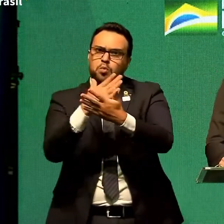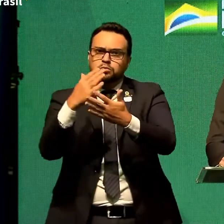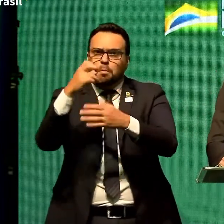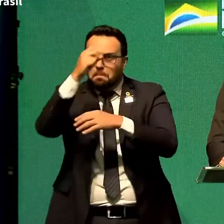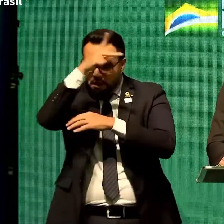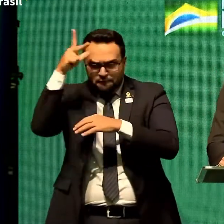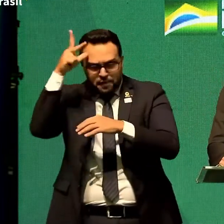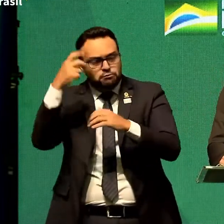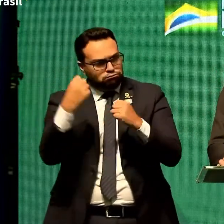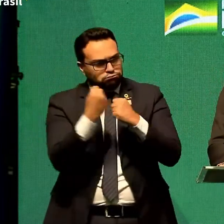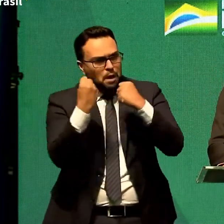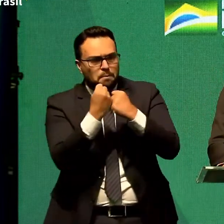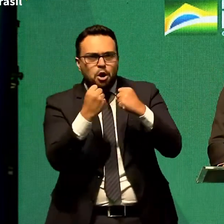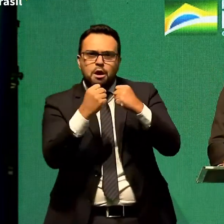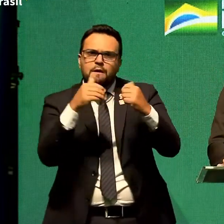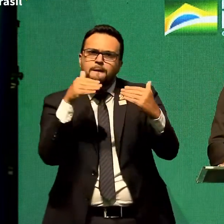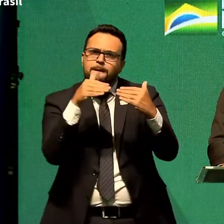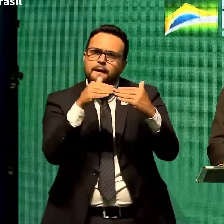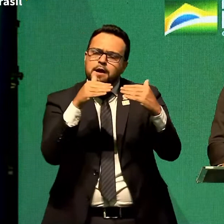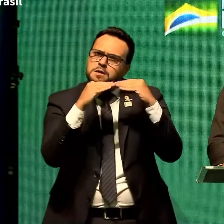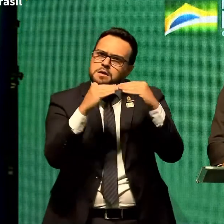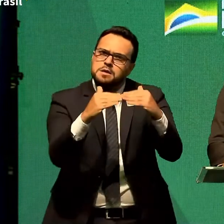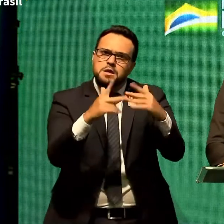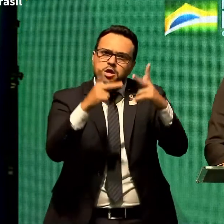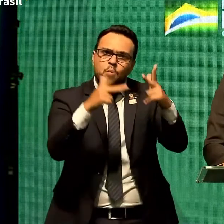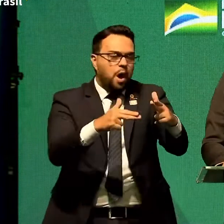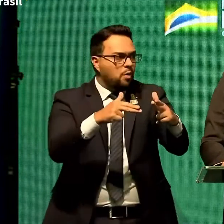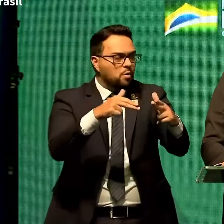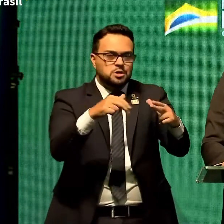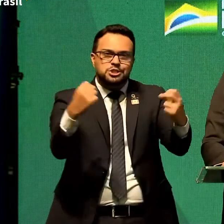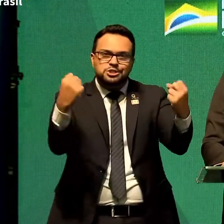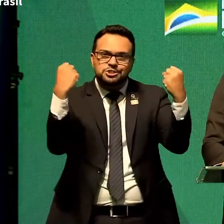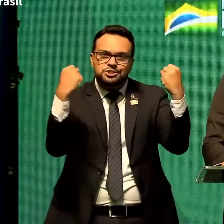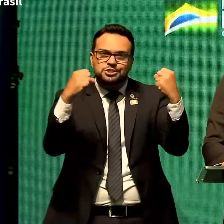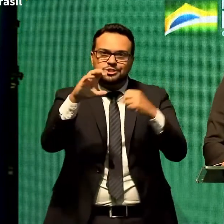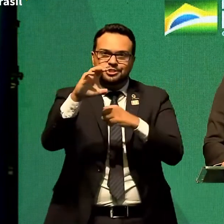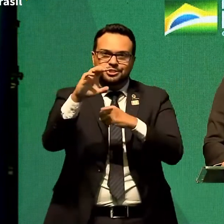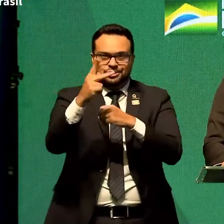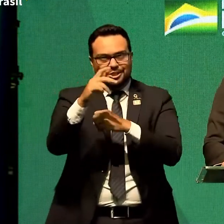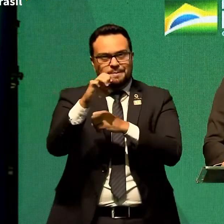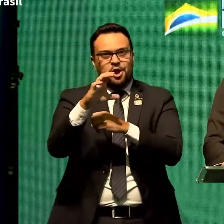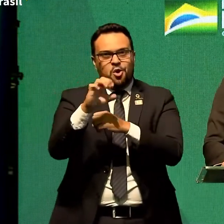do João Rodrigues mas quando se fala em vidas